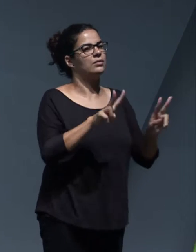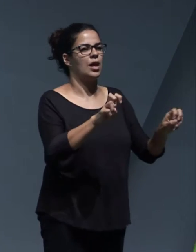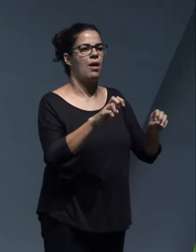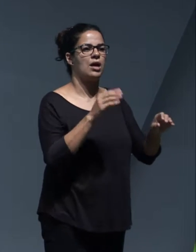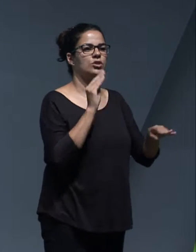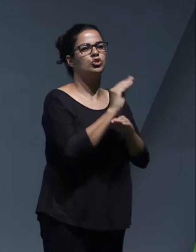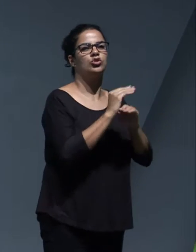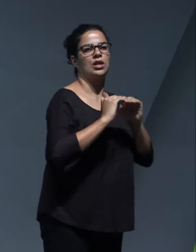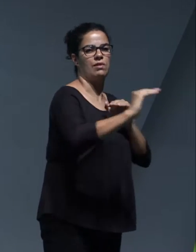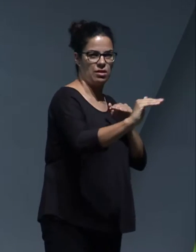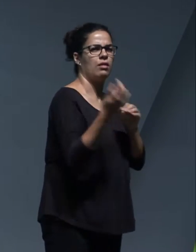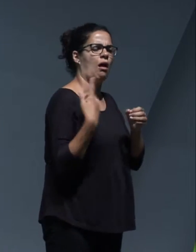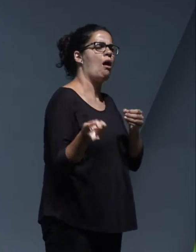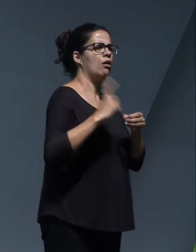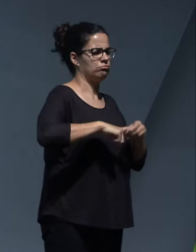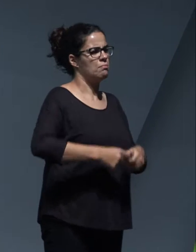intensidad.